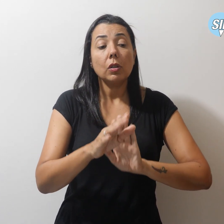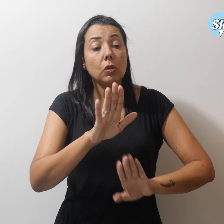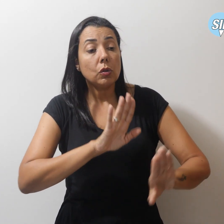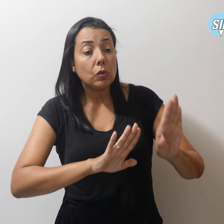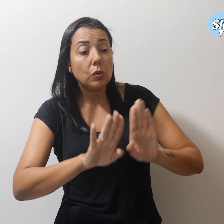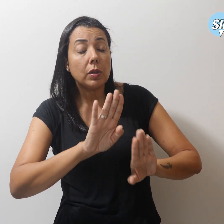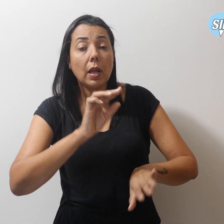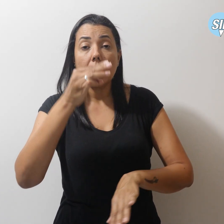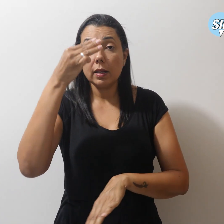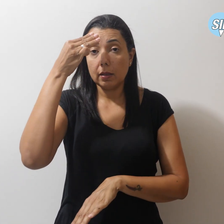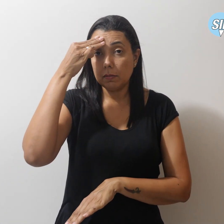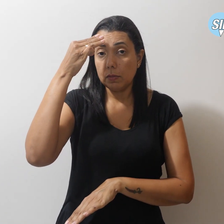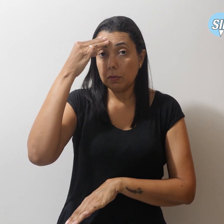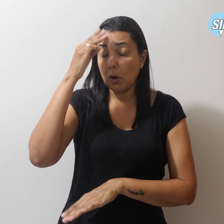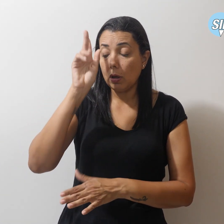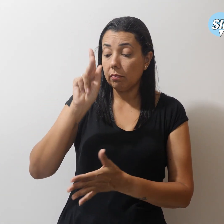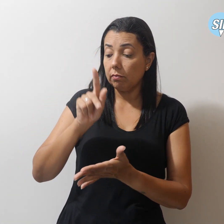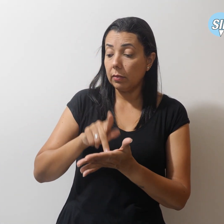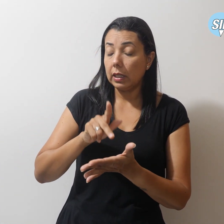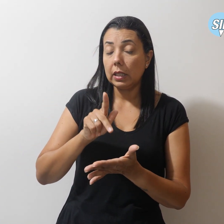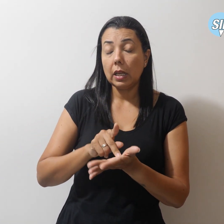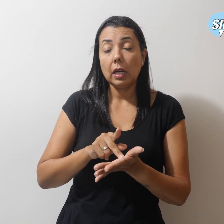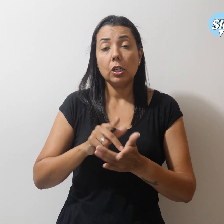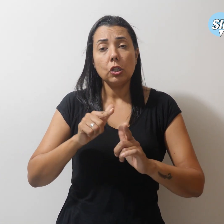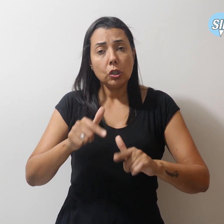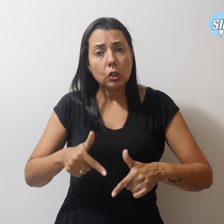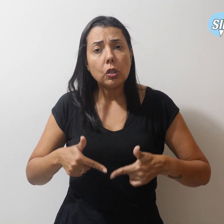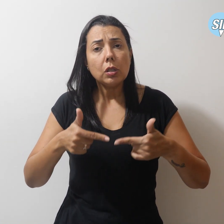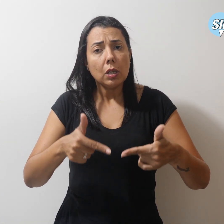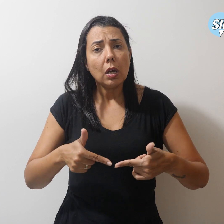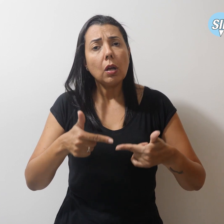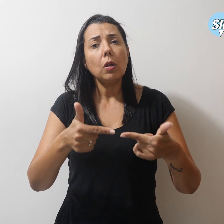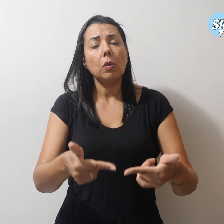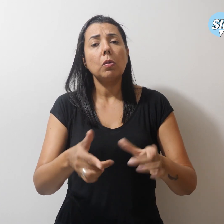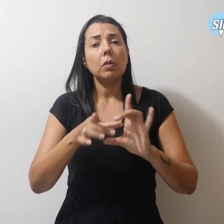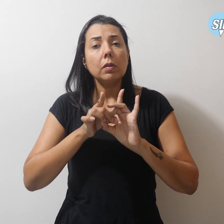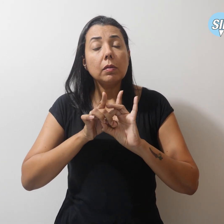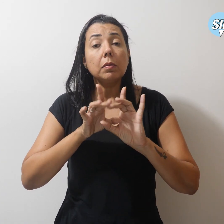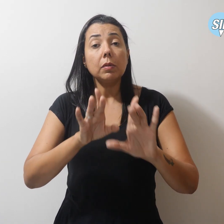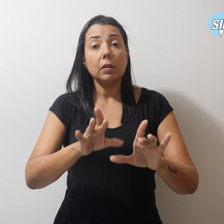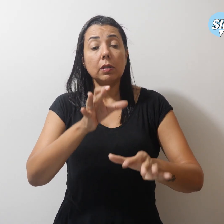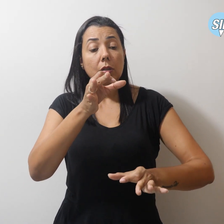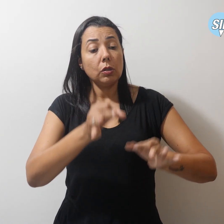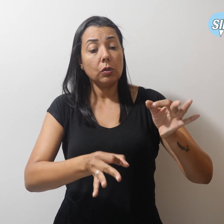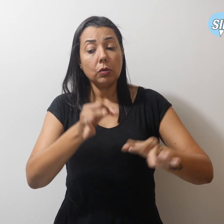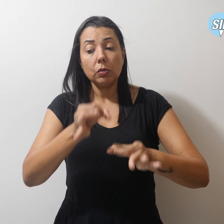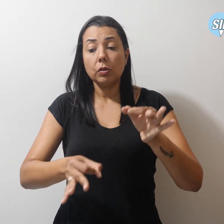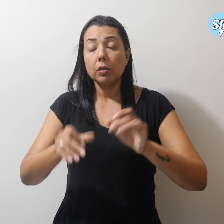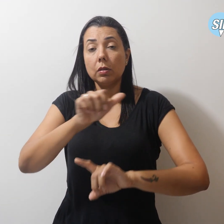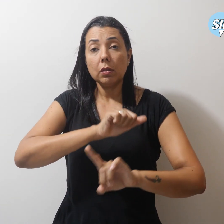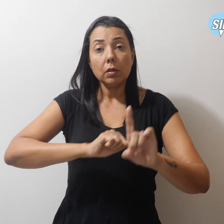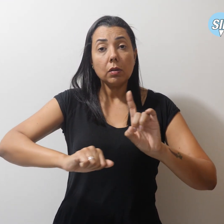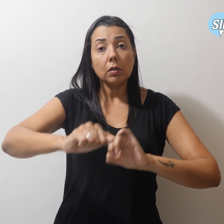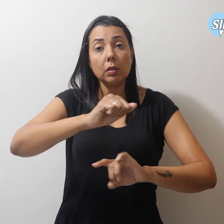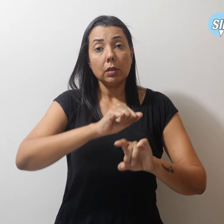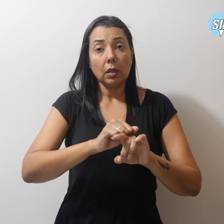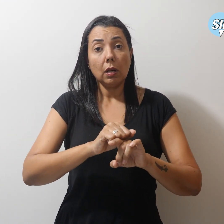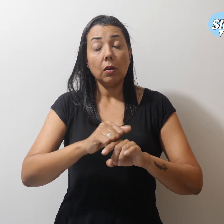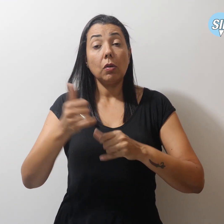memória, da verdade, da luta pela democracia e justiça social. Informações